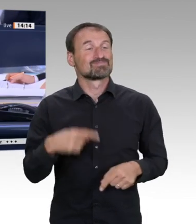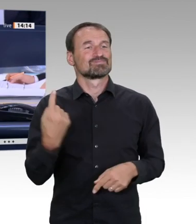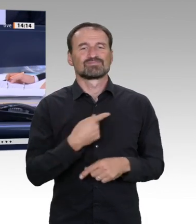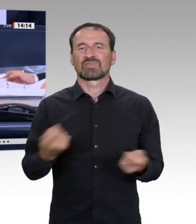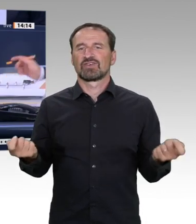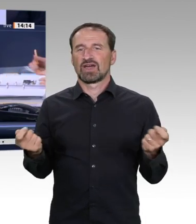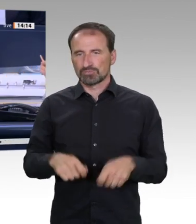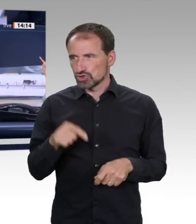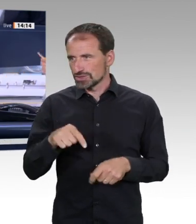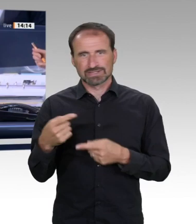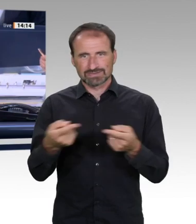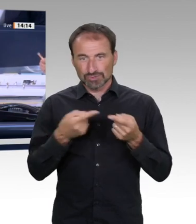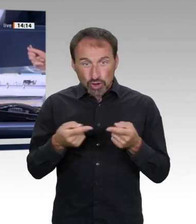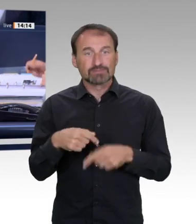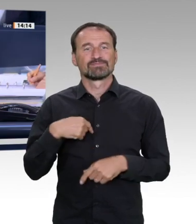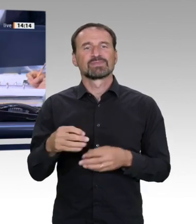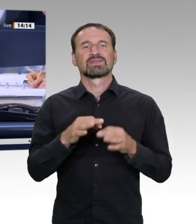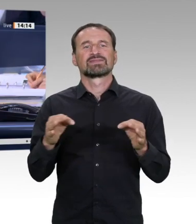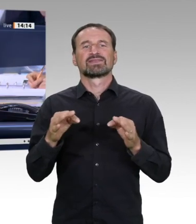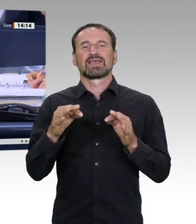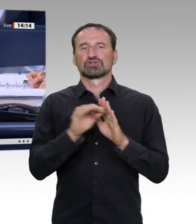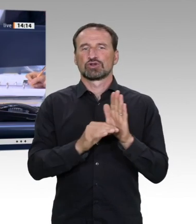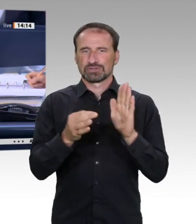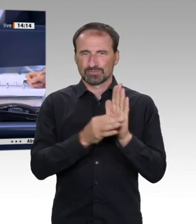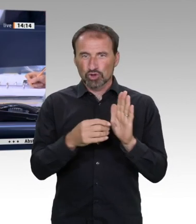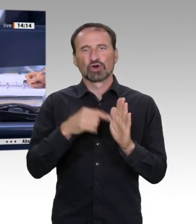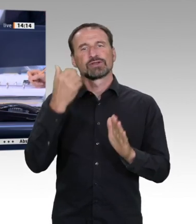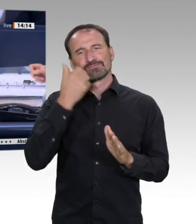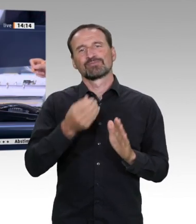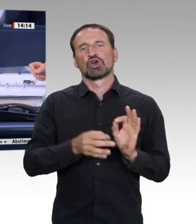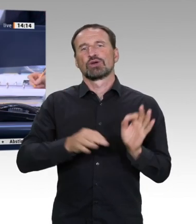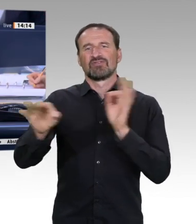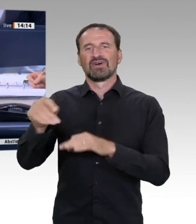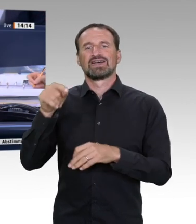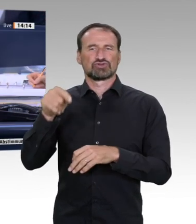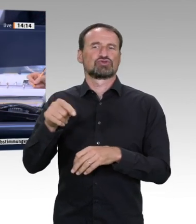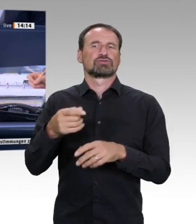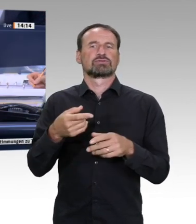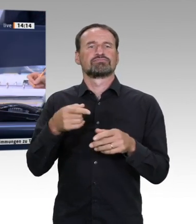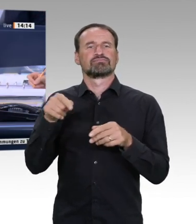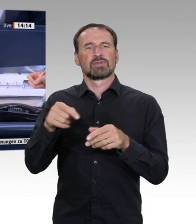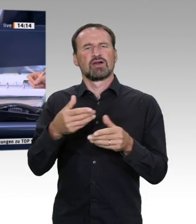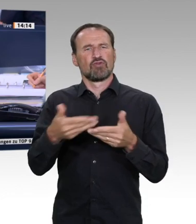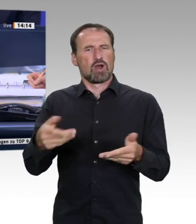Die Fraktion der AfD wünscht Federführung beim Ausschuss Digitale Agenda. Wir stimmen zunächst ab über den